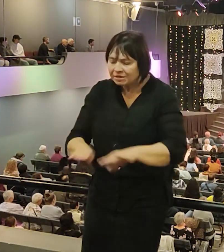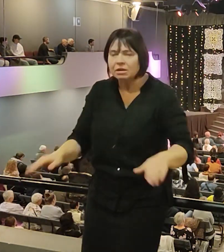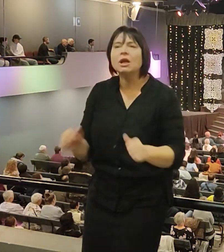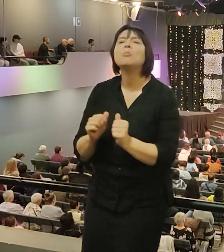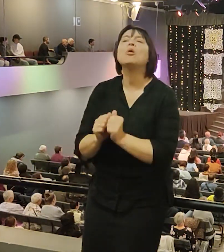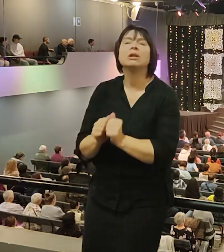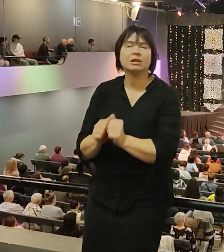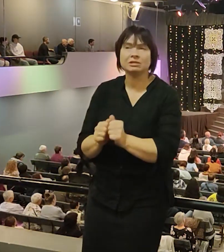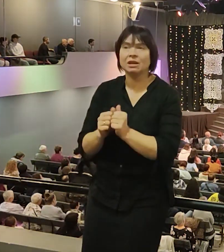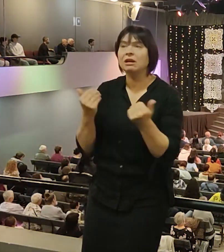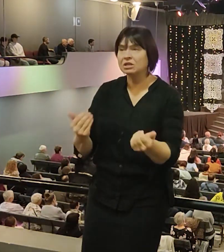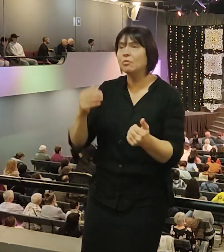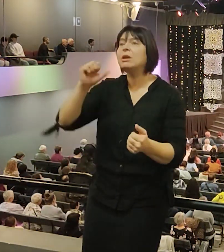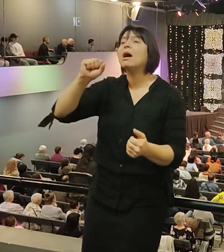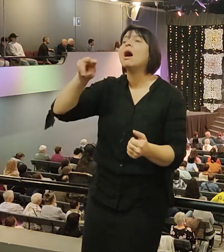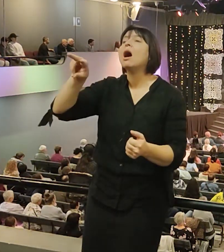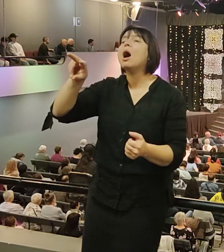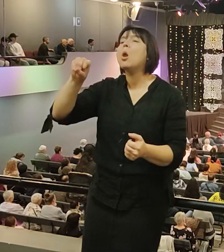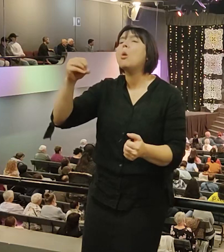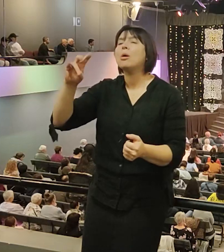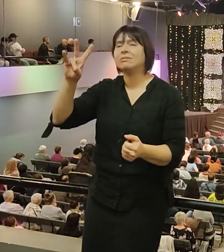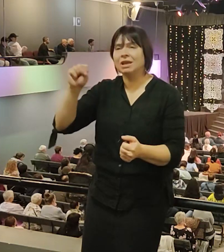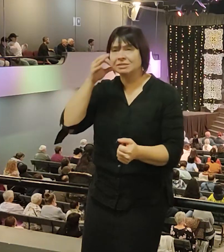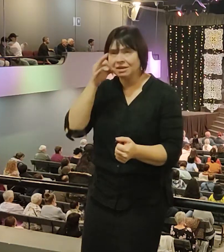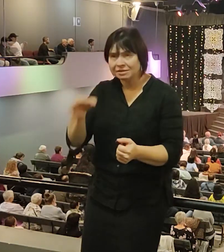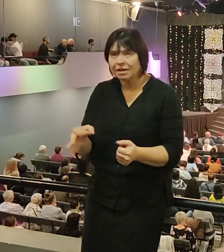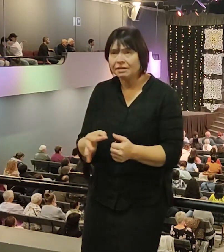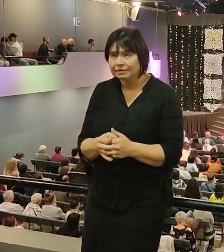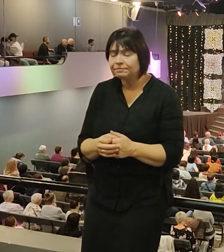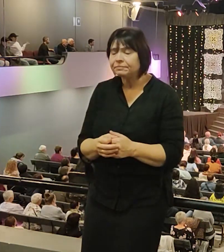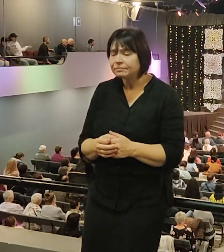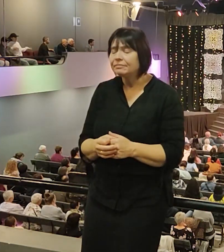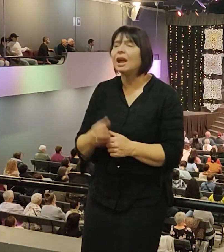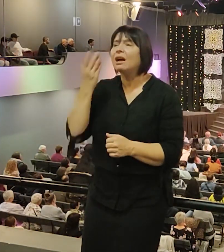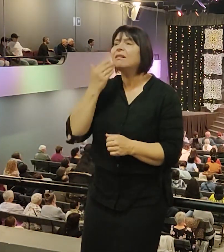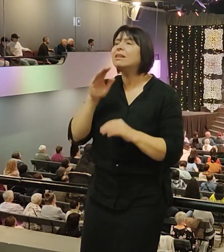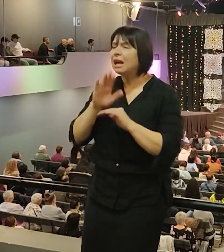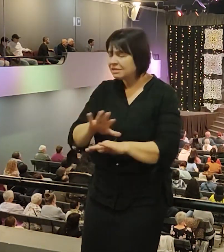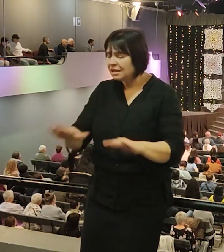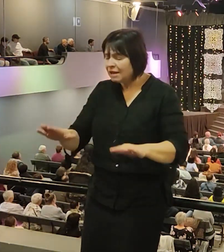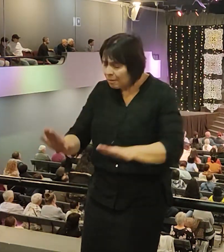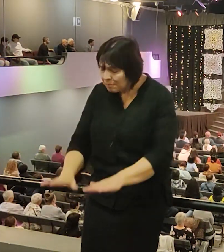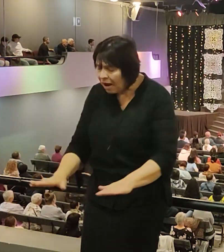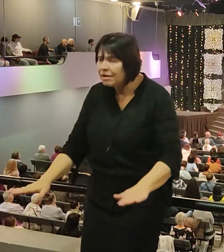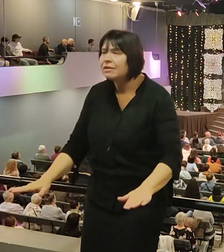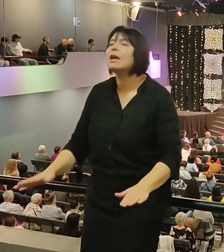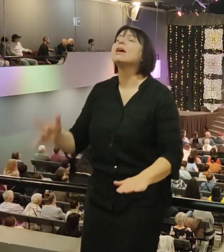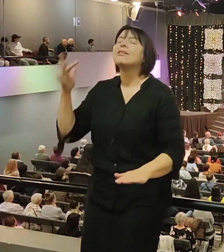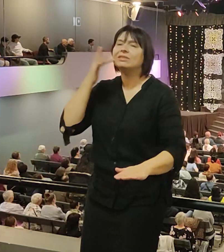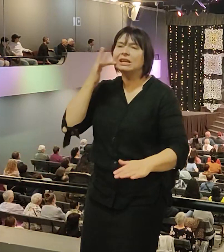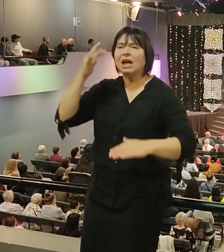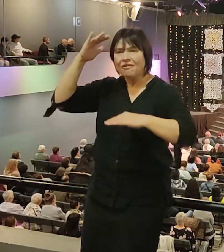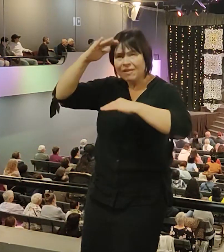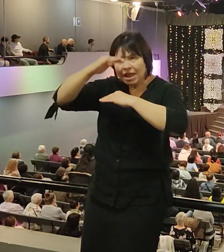Алена нам сказала. Один из наших, когда дети были маленькие, я каждый вечер с ним, когда был дома, конечно,